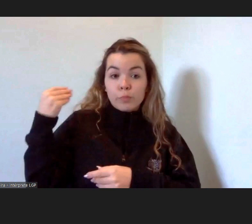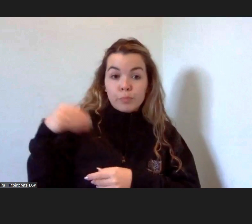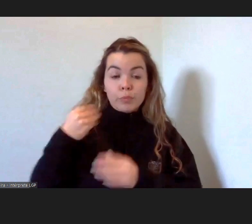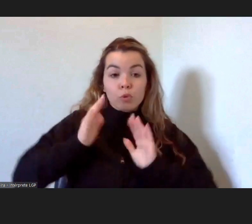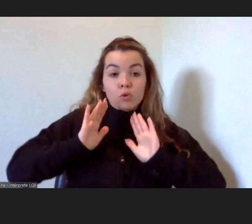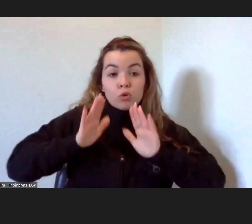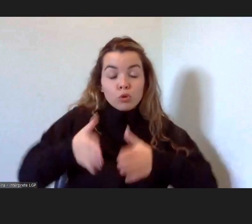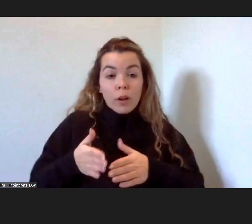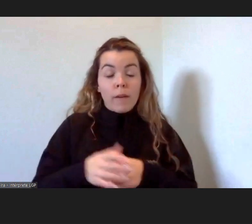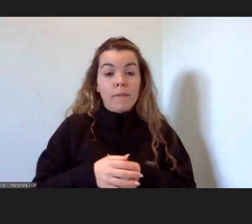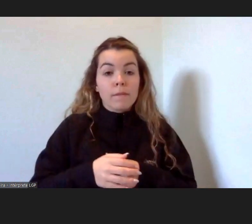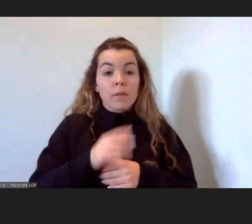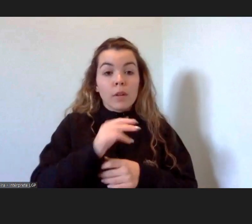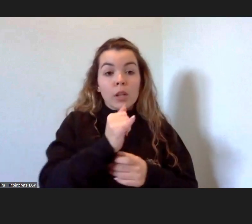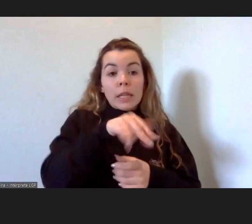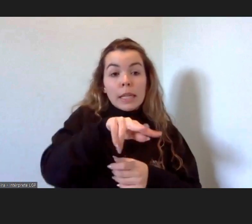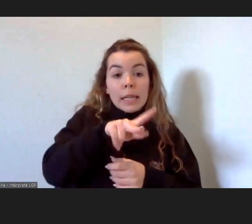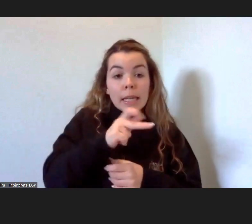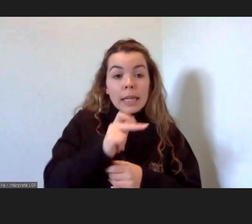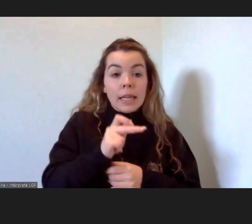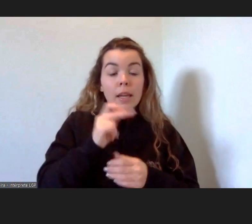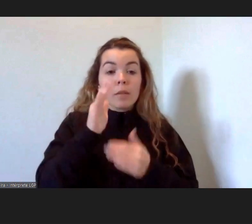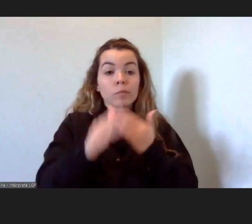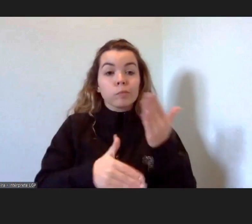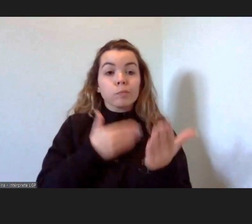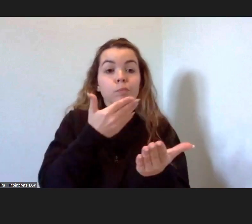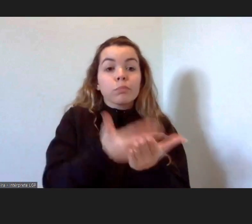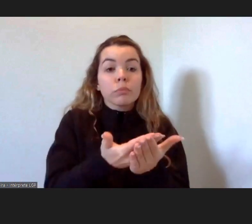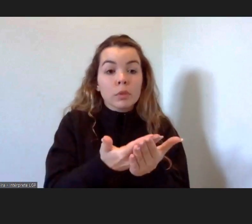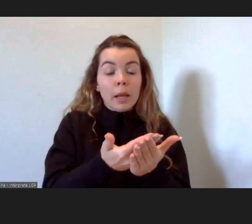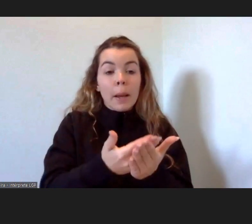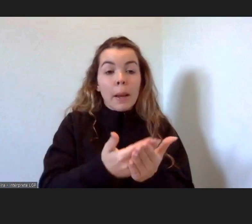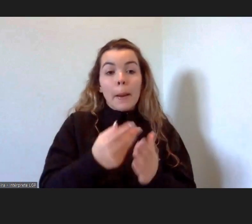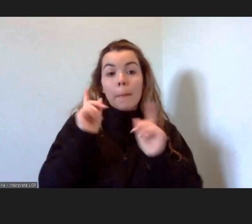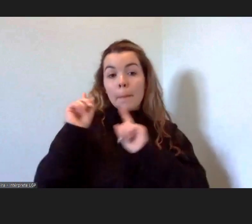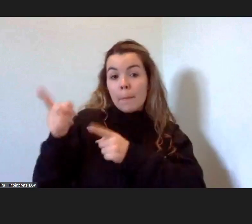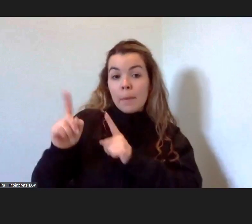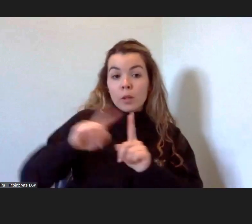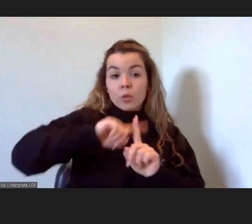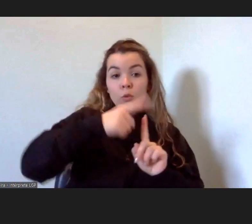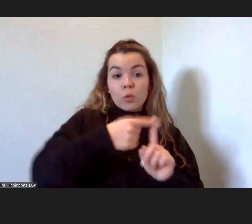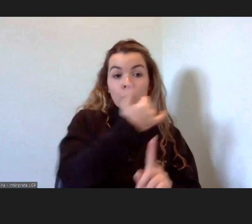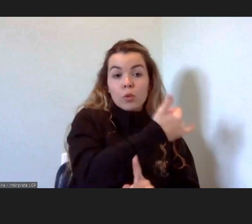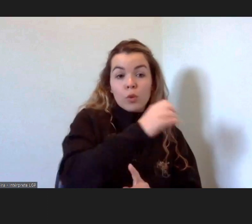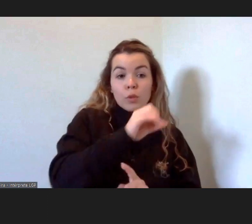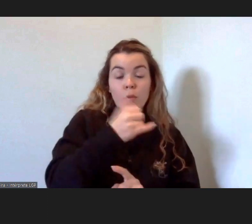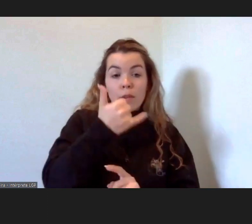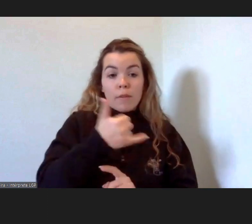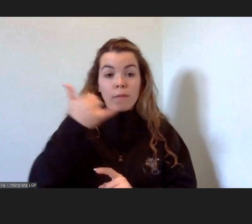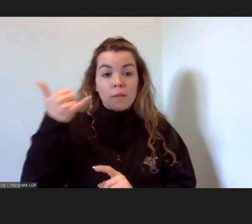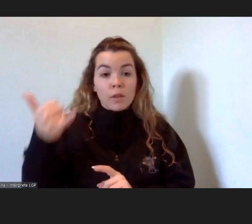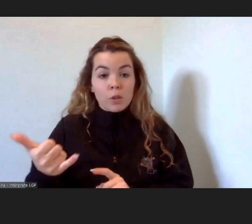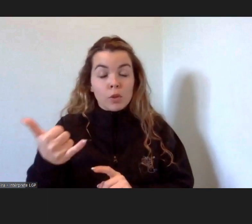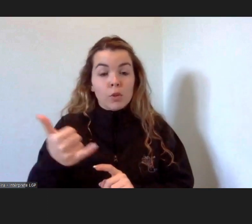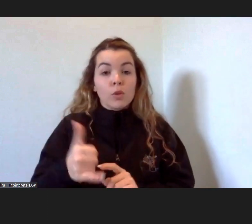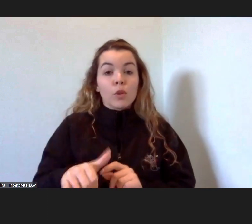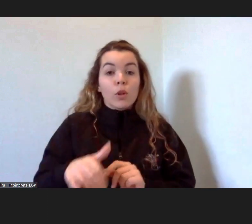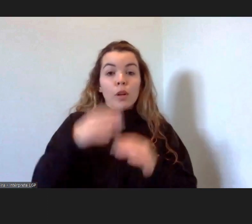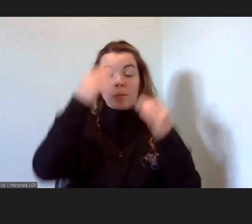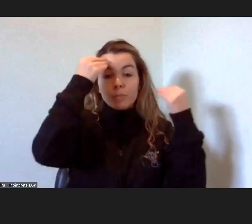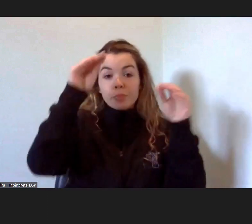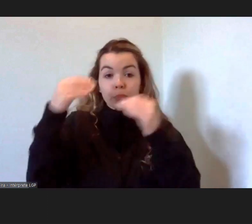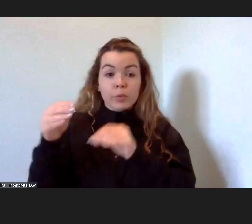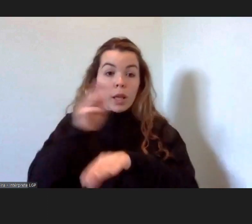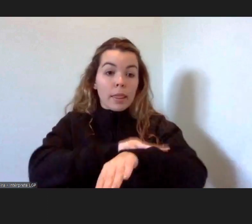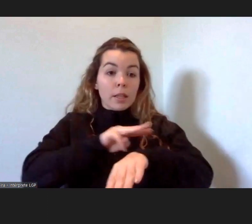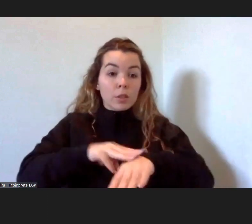que o INA tivesse proposto em março de 2022 o aditamento de duas áreas de formação estratégica na Administração Pública, entre